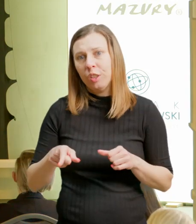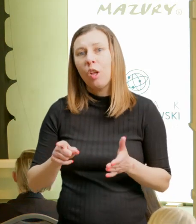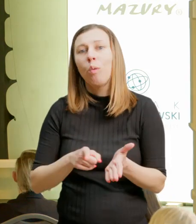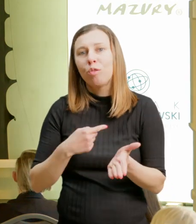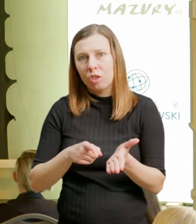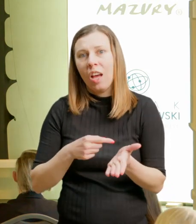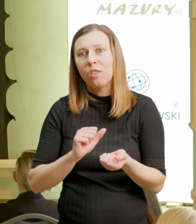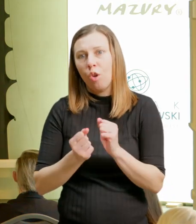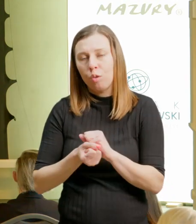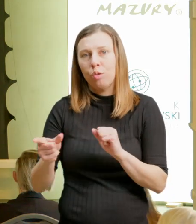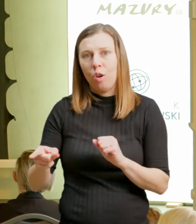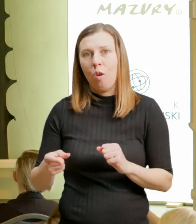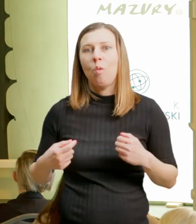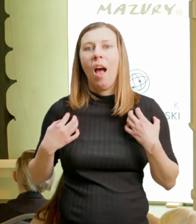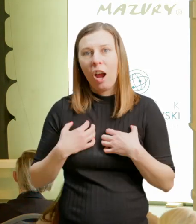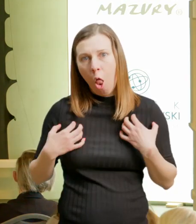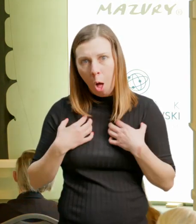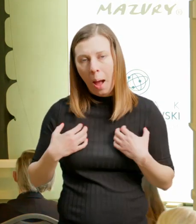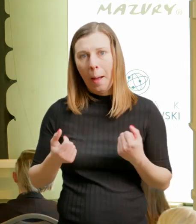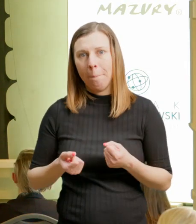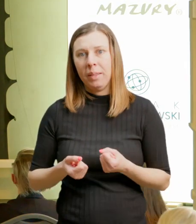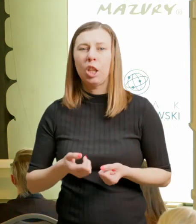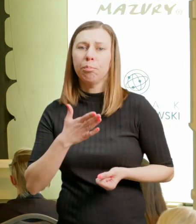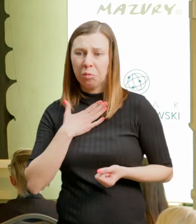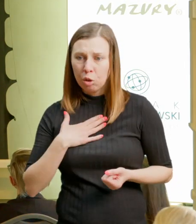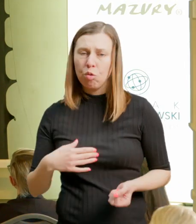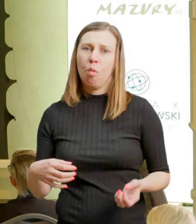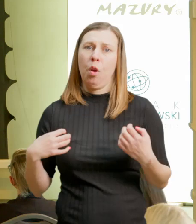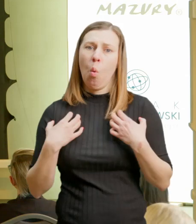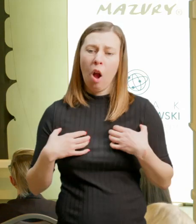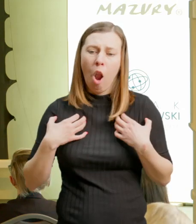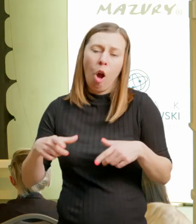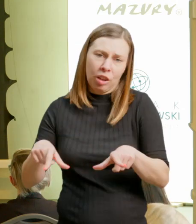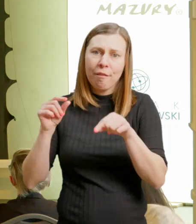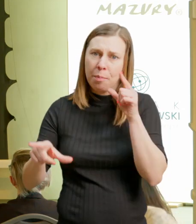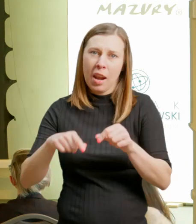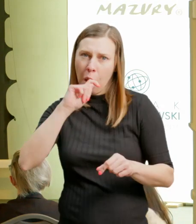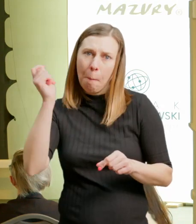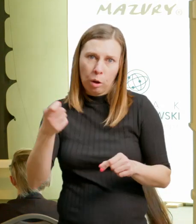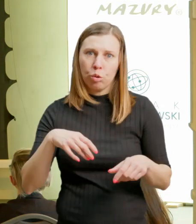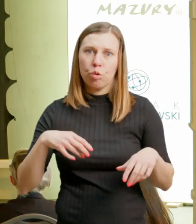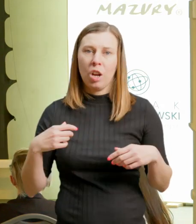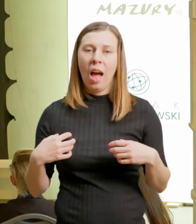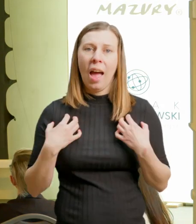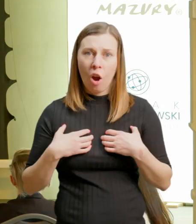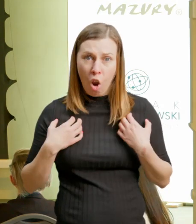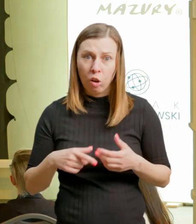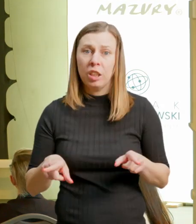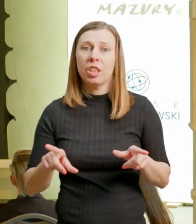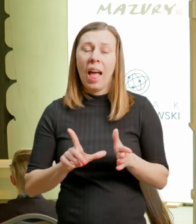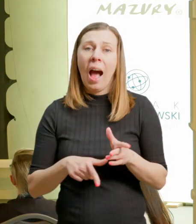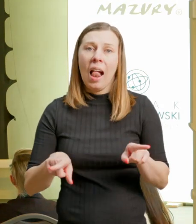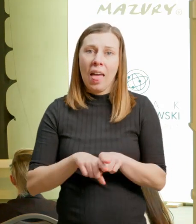podróże, ale też oczekują bliskości i natury. Te działania proekologiczne czasami są motywem do